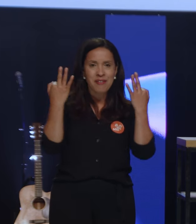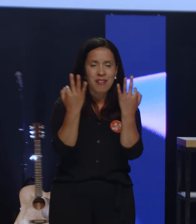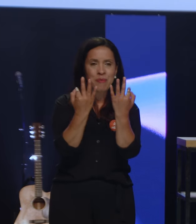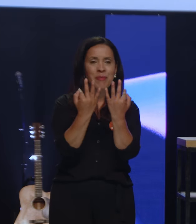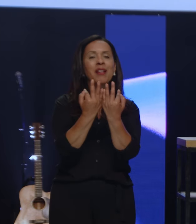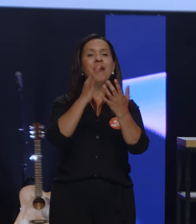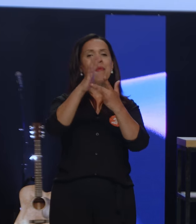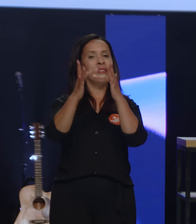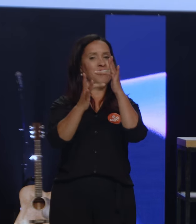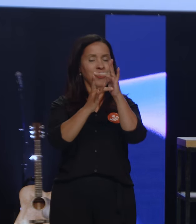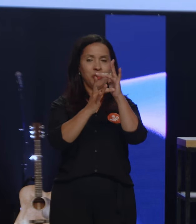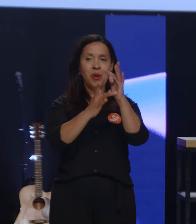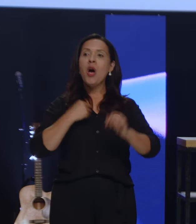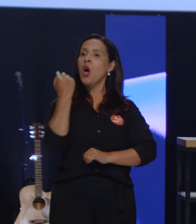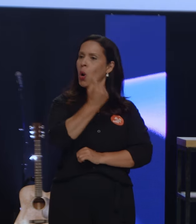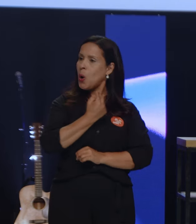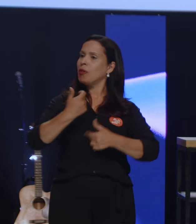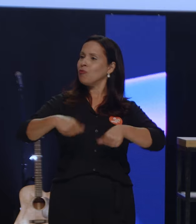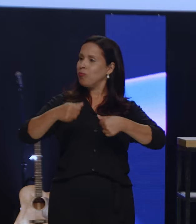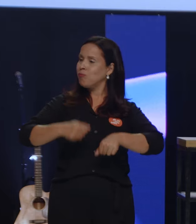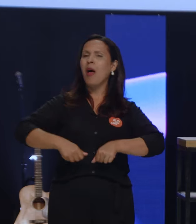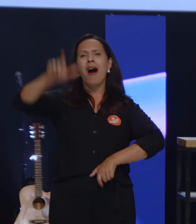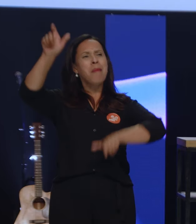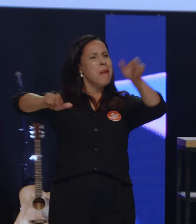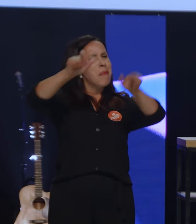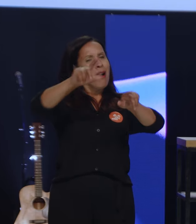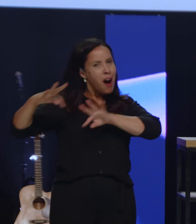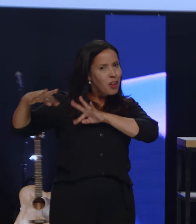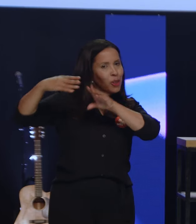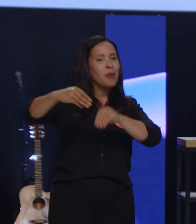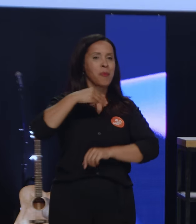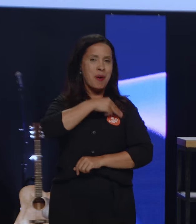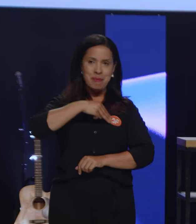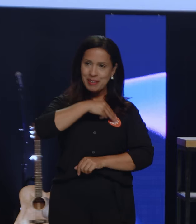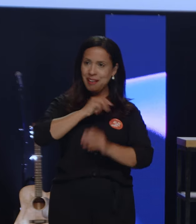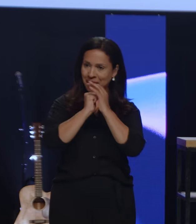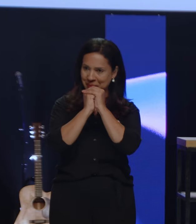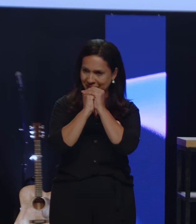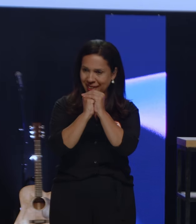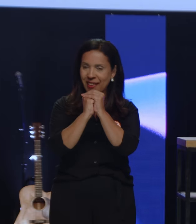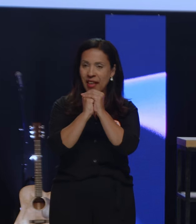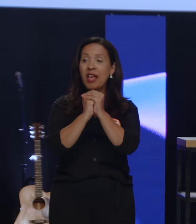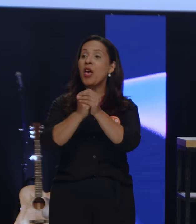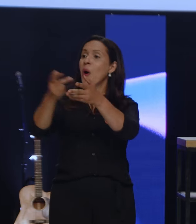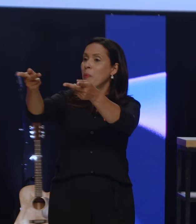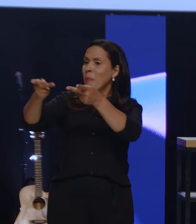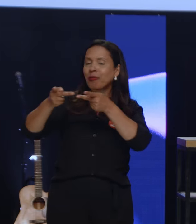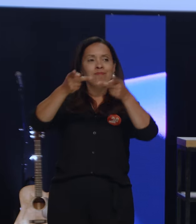familiares para Jesus. E nós vamos precisar de todos para essa grande missão, amém? Eu convido você a fazer parte,